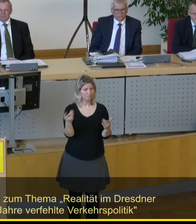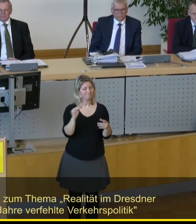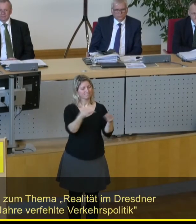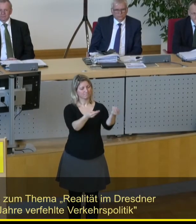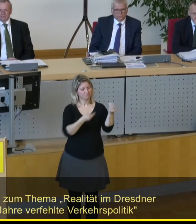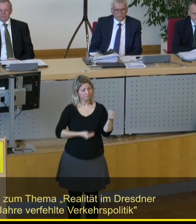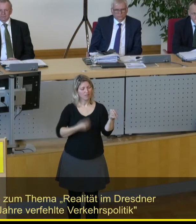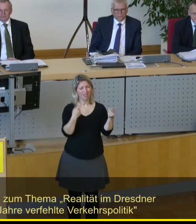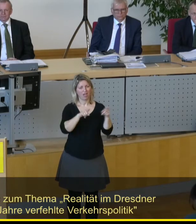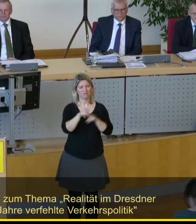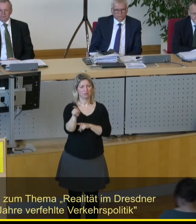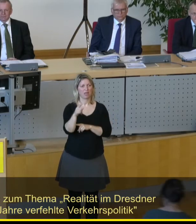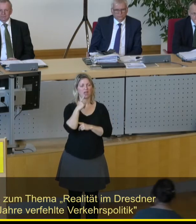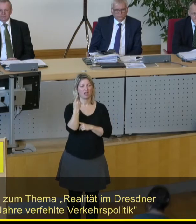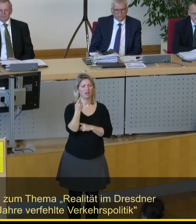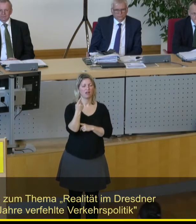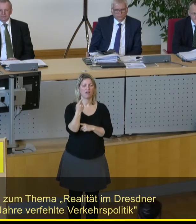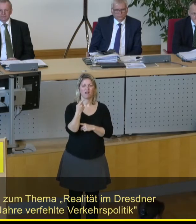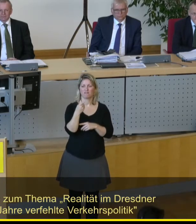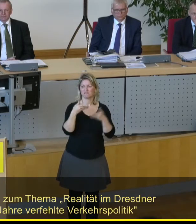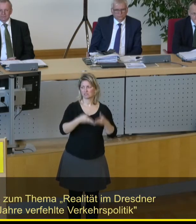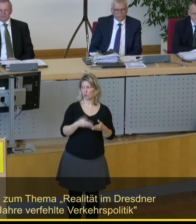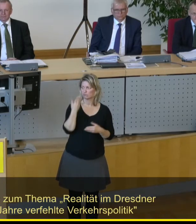FDP-Fraktion. Herr Zastrow, bitte.